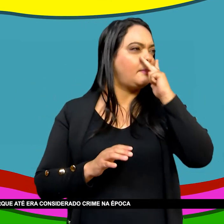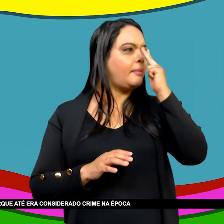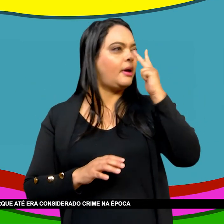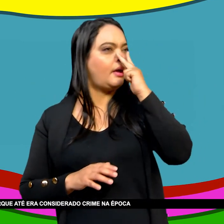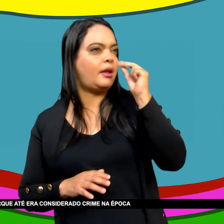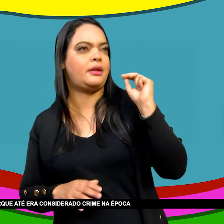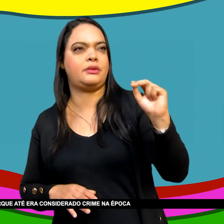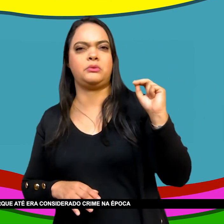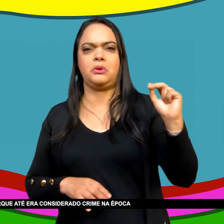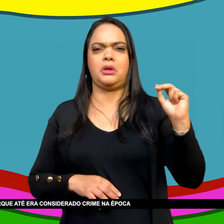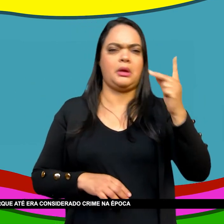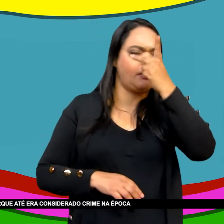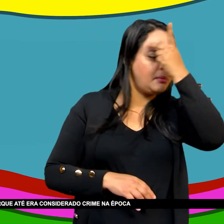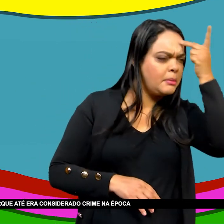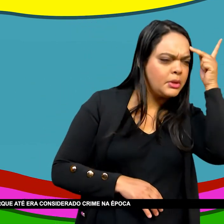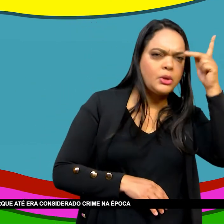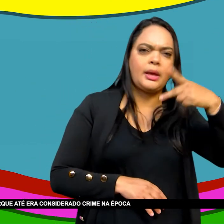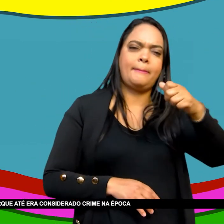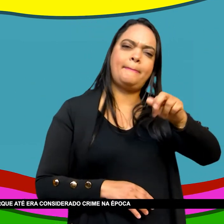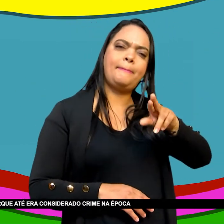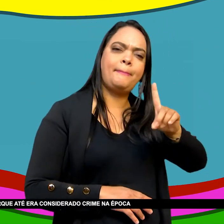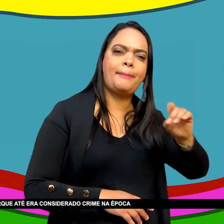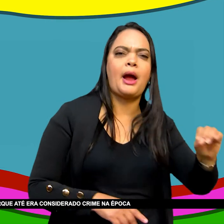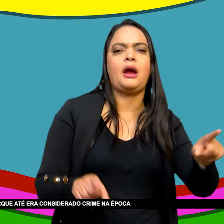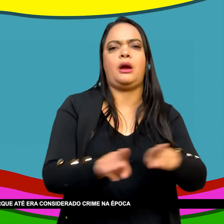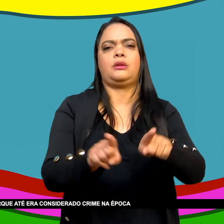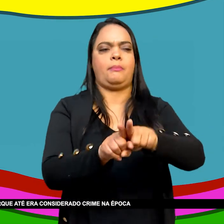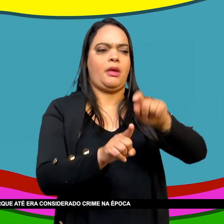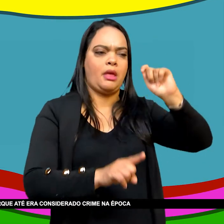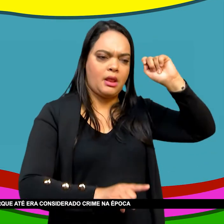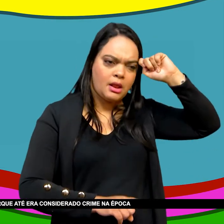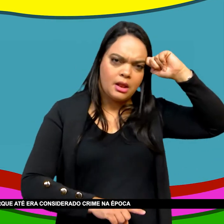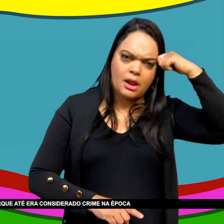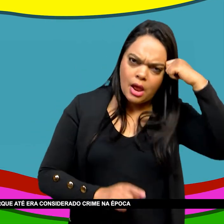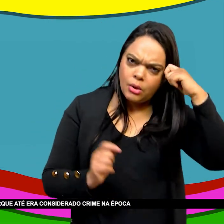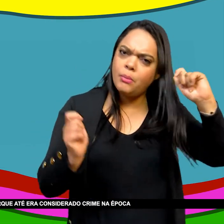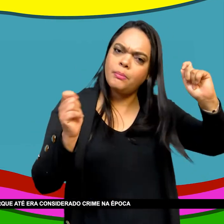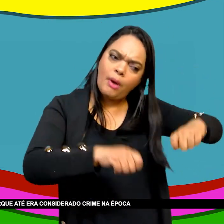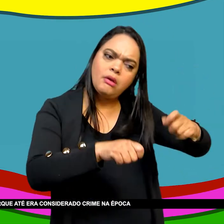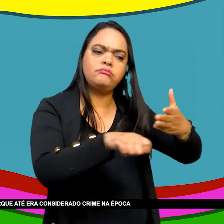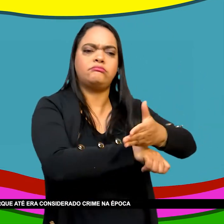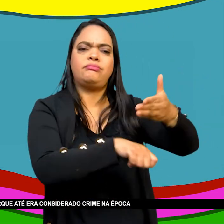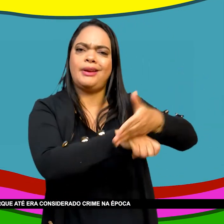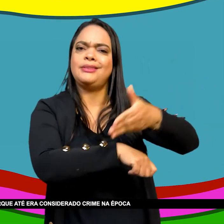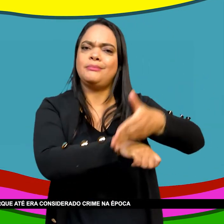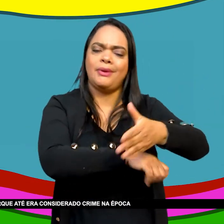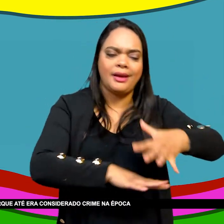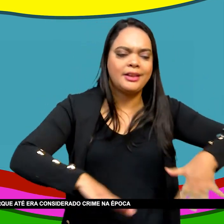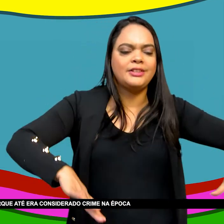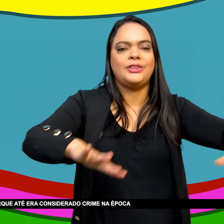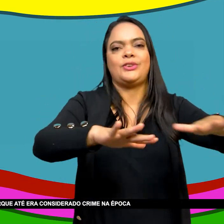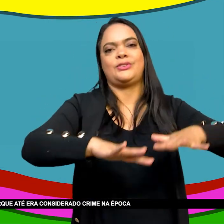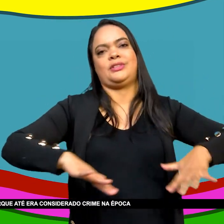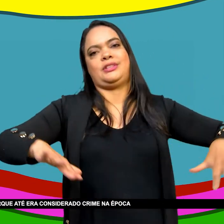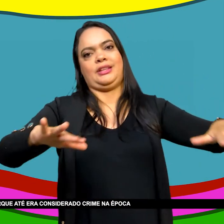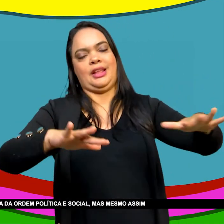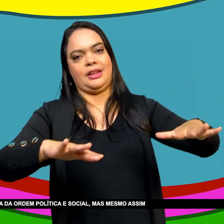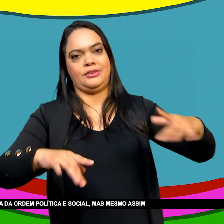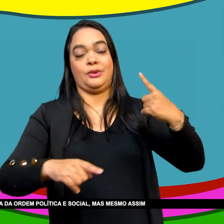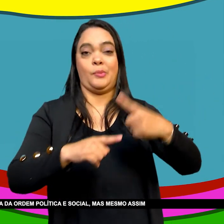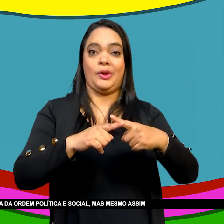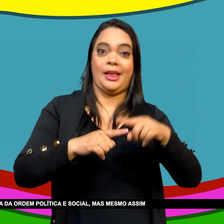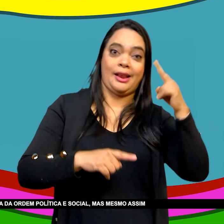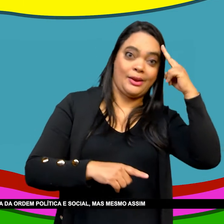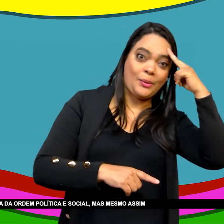era A mais Recorrente Ela era escassa Porque até Era considerado crime Na época